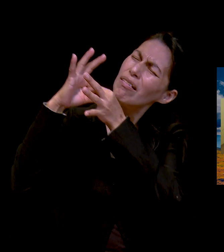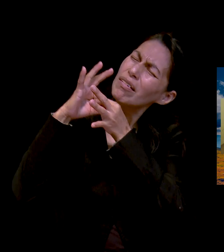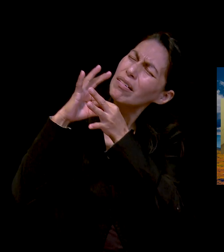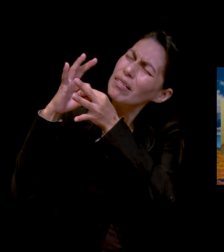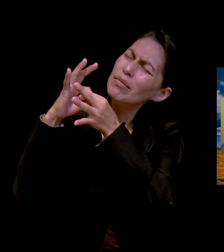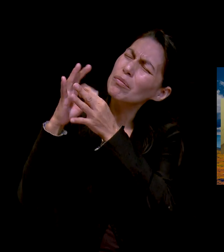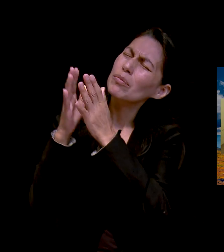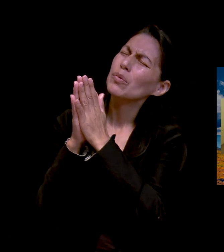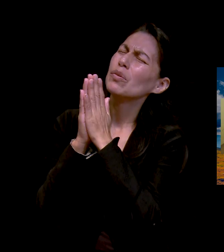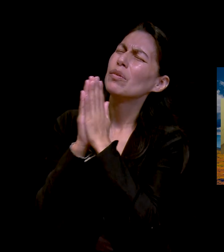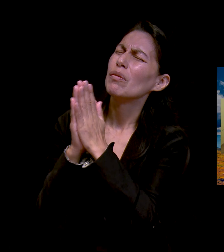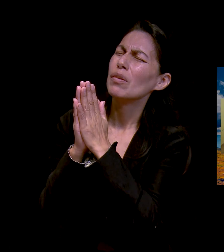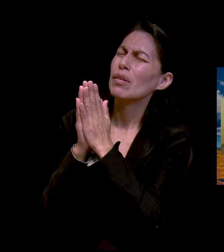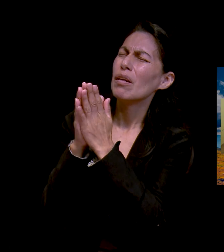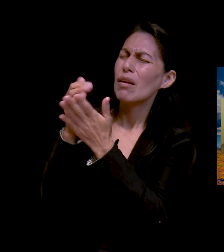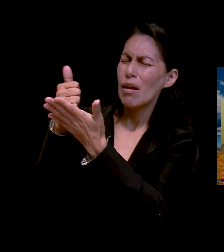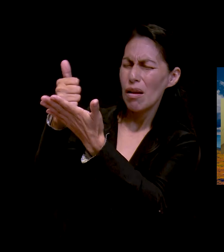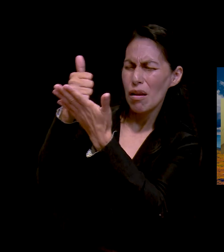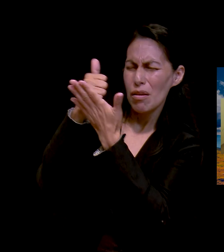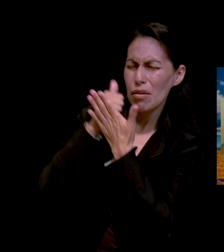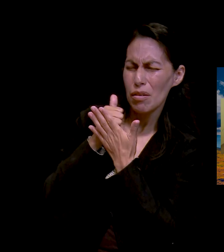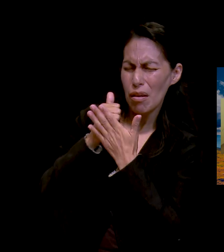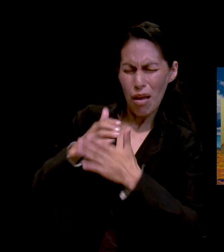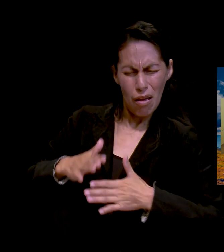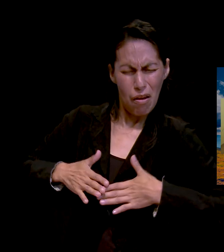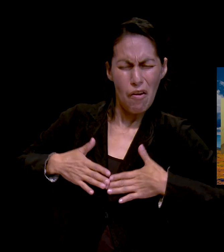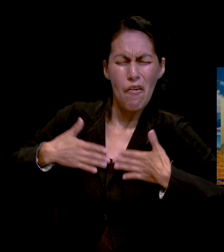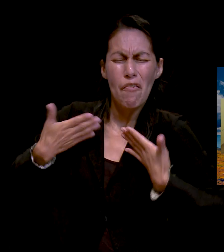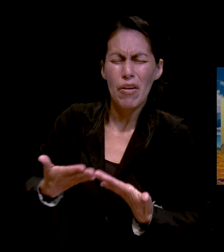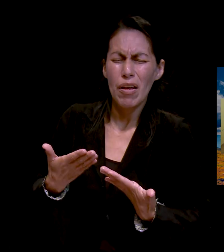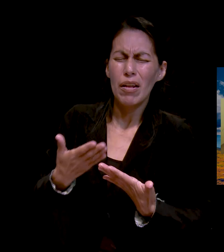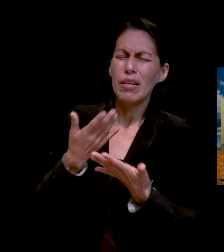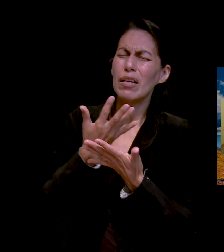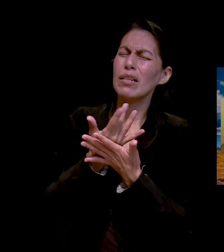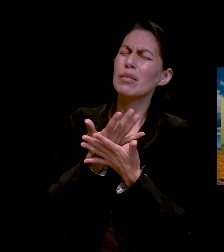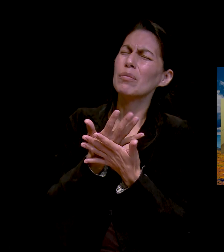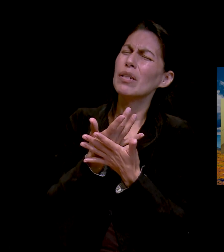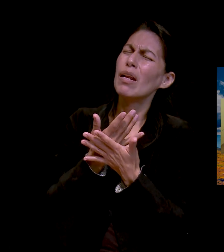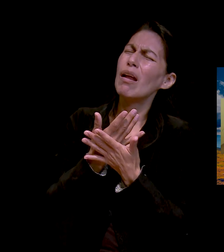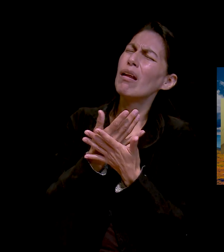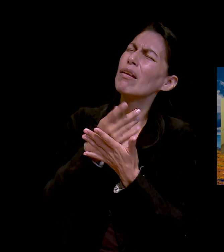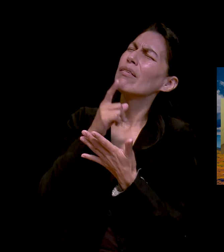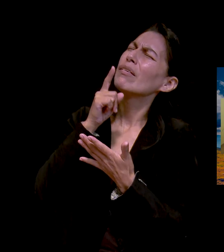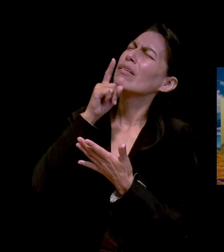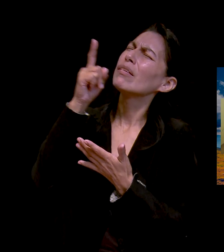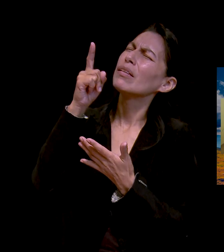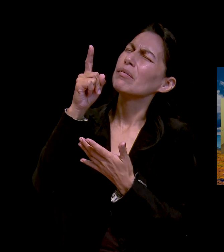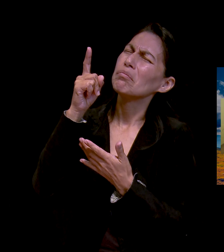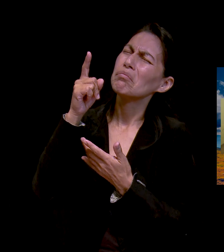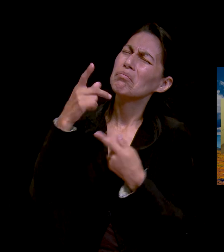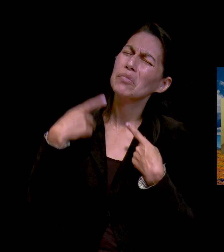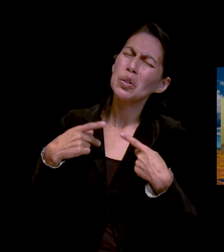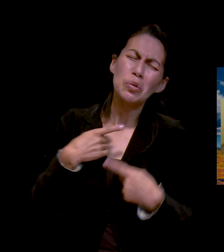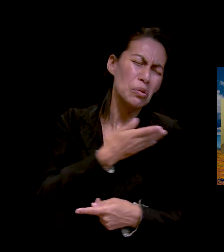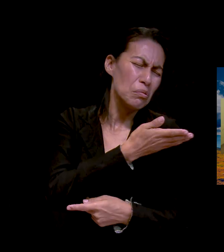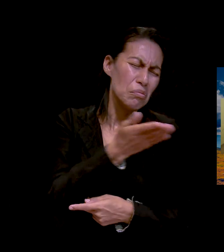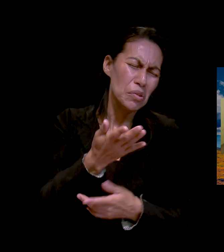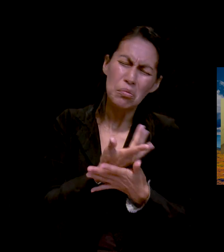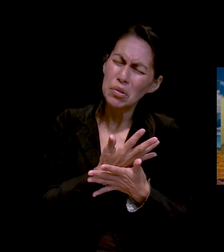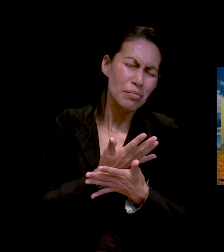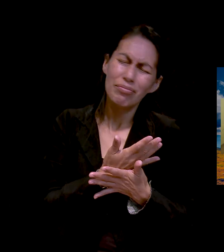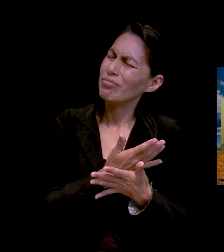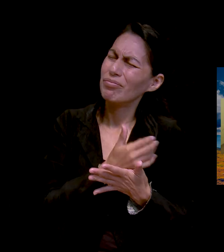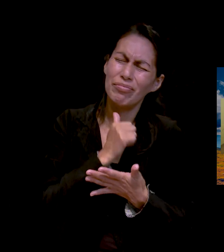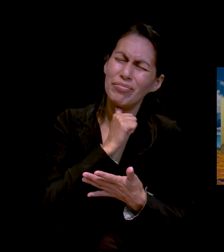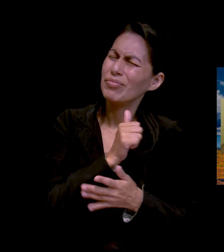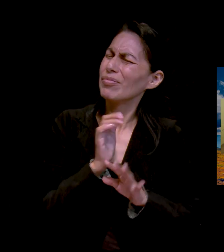de ti más que las grandes cosas de los demás. Gracias por escucharnos, te bendecimos, te bendecimos, adoramos,